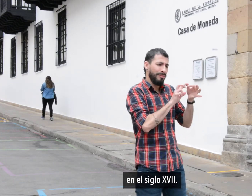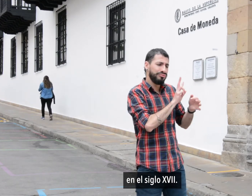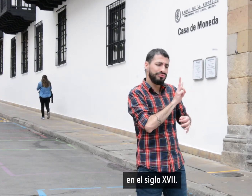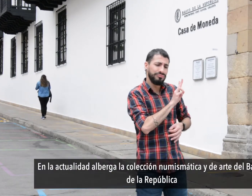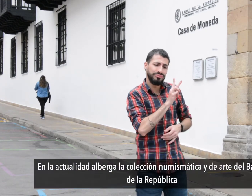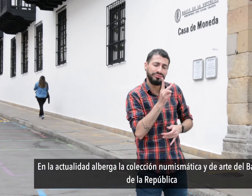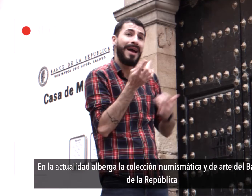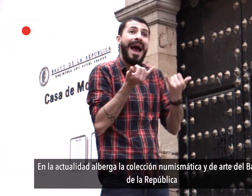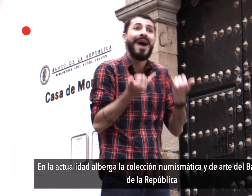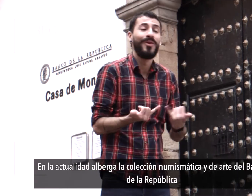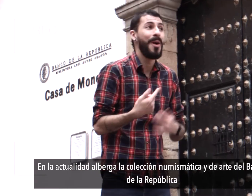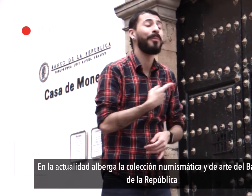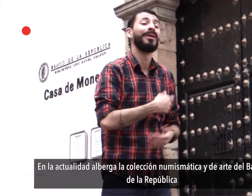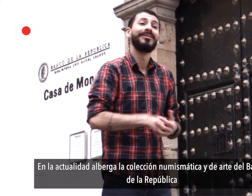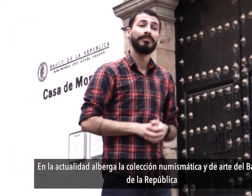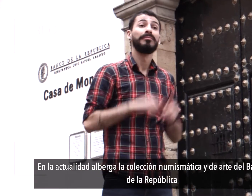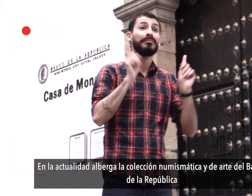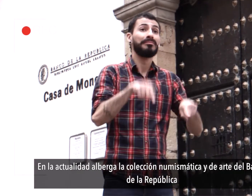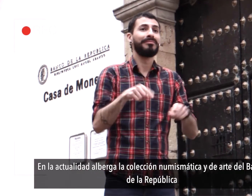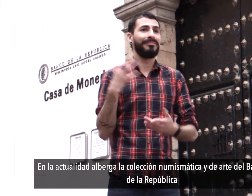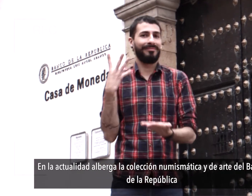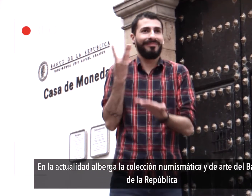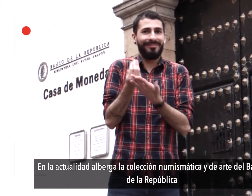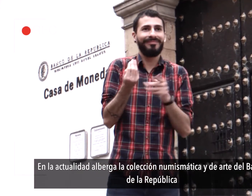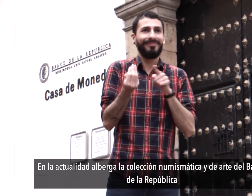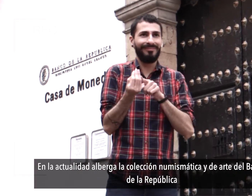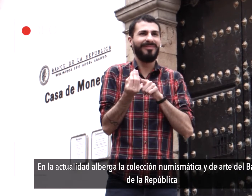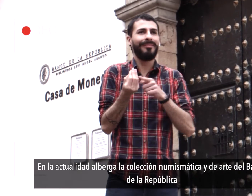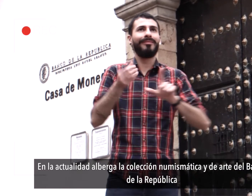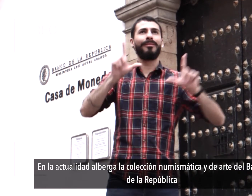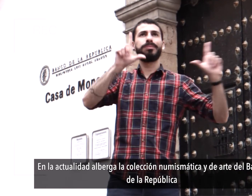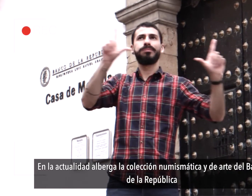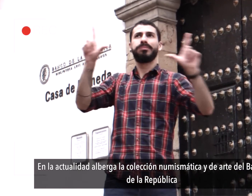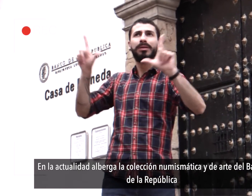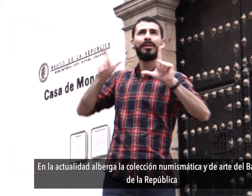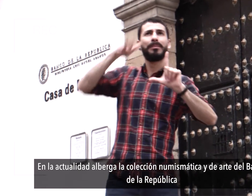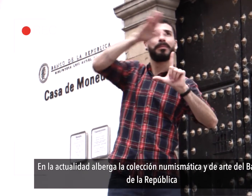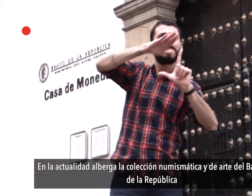En la actualidad, alberga la colección numismática y de arte del Banco de la República.